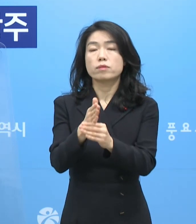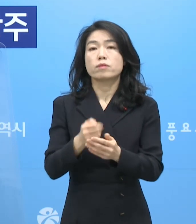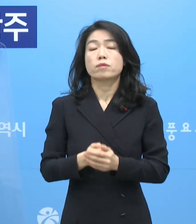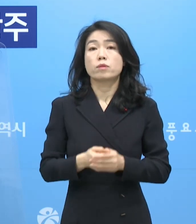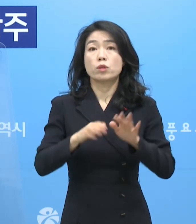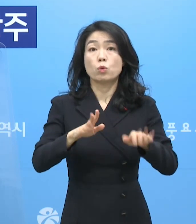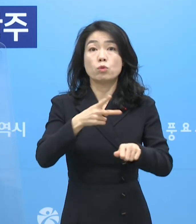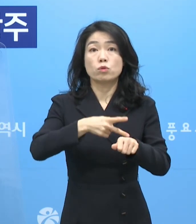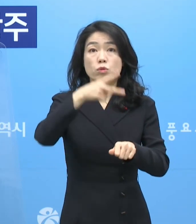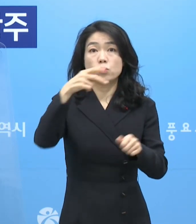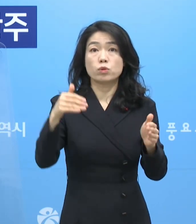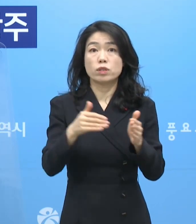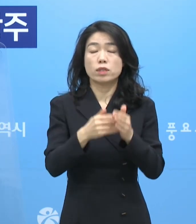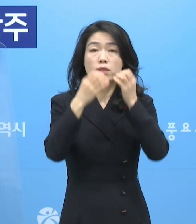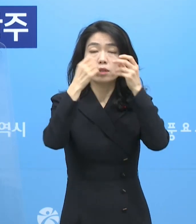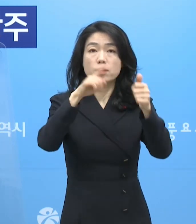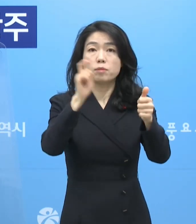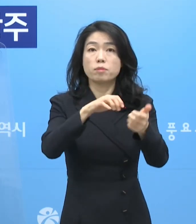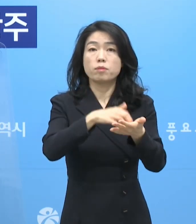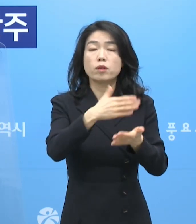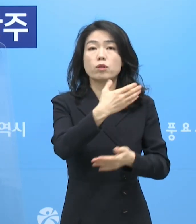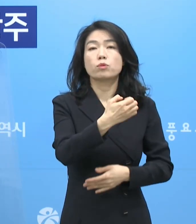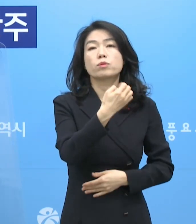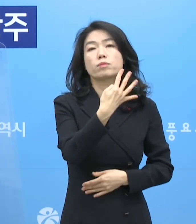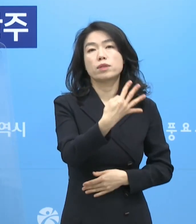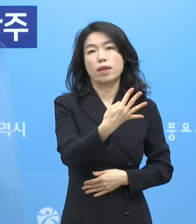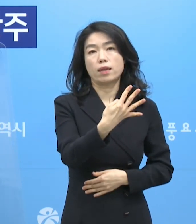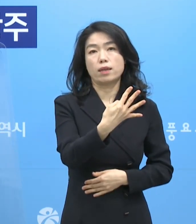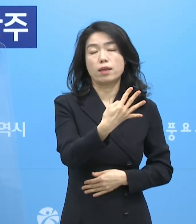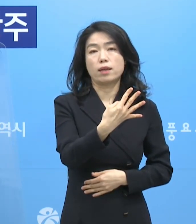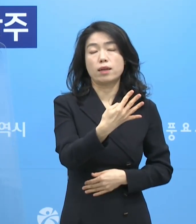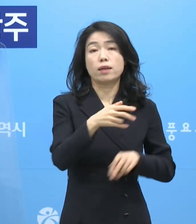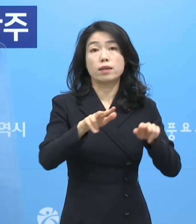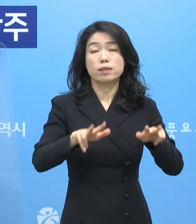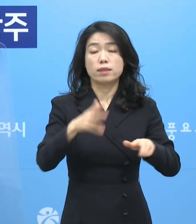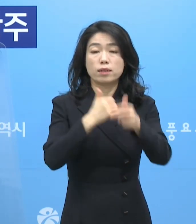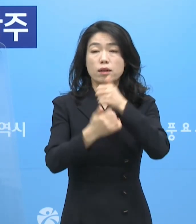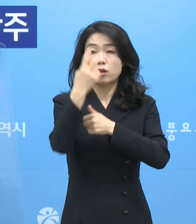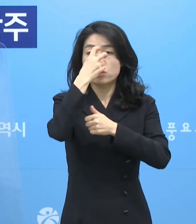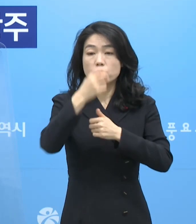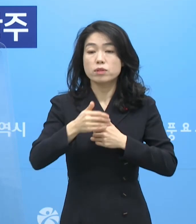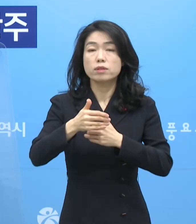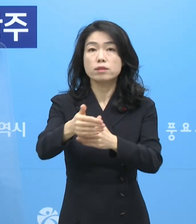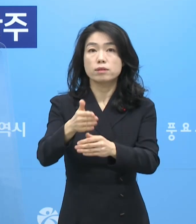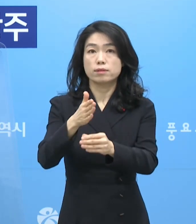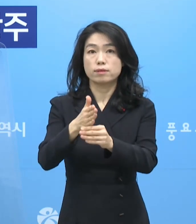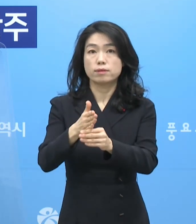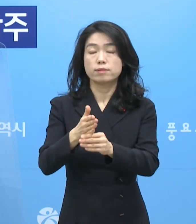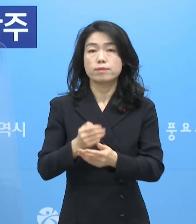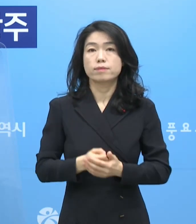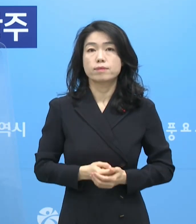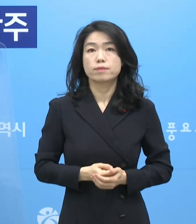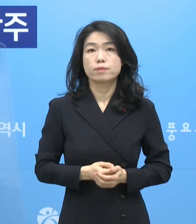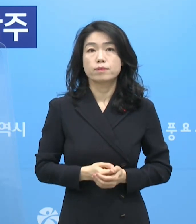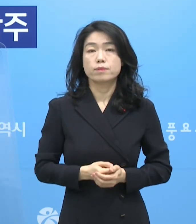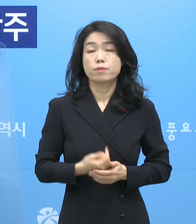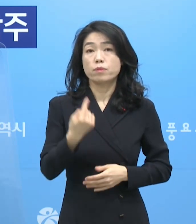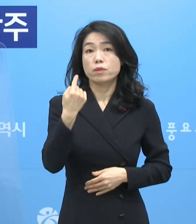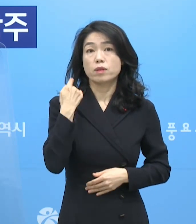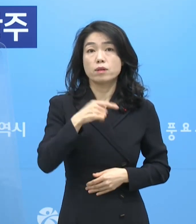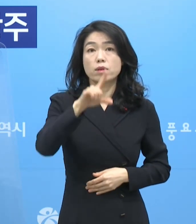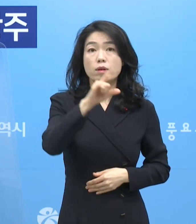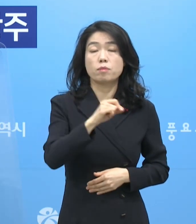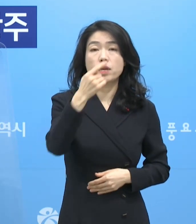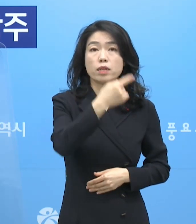오늘 이 시간 현재 신규 확진자는 94명으로 현재 역학조사가 진행 중에 있습니다. 어제